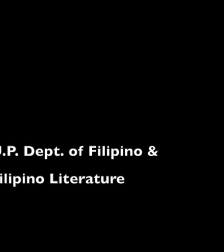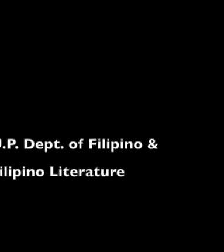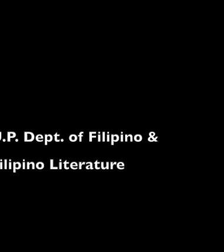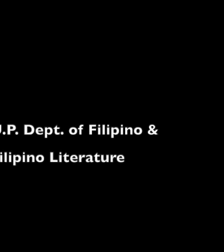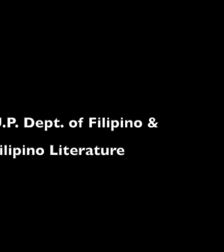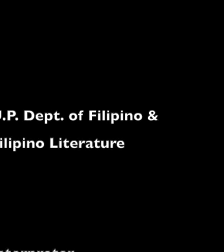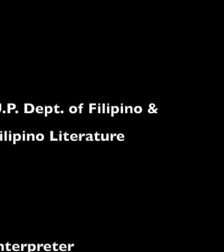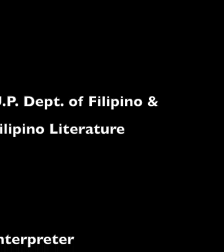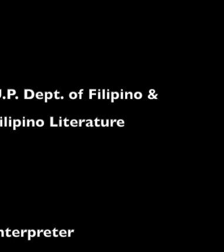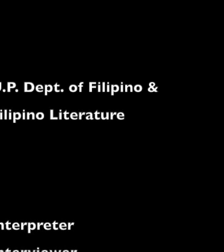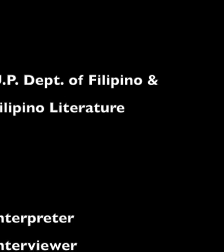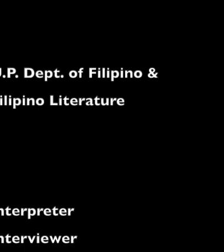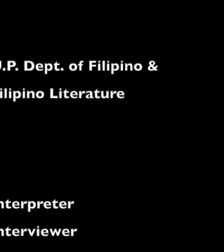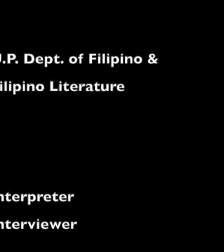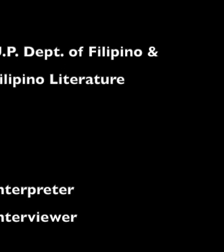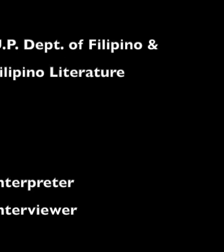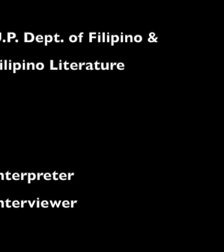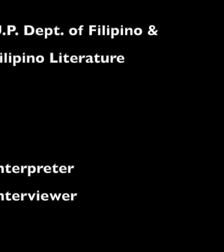naman kain mga naman kain